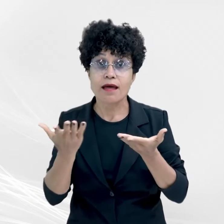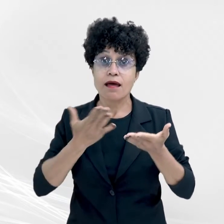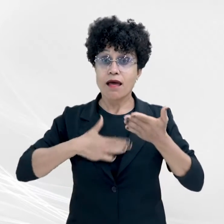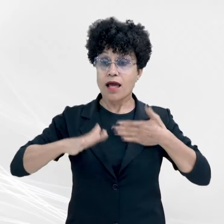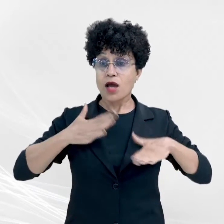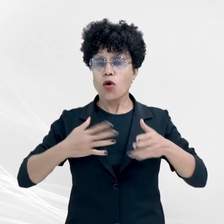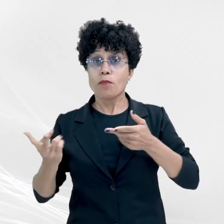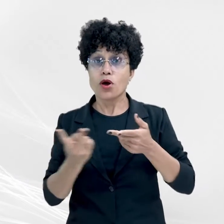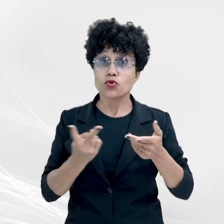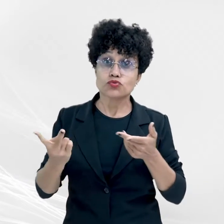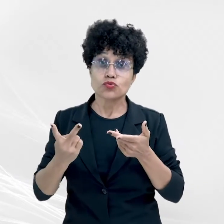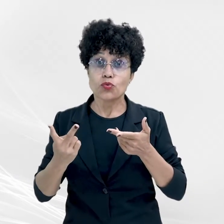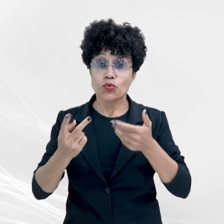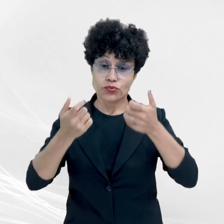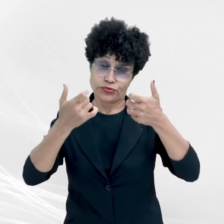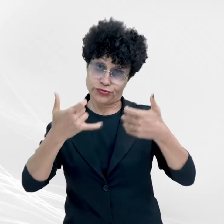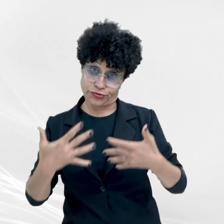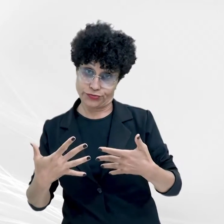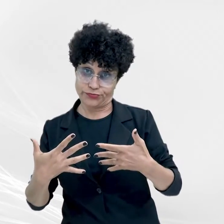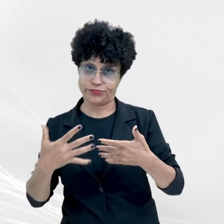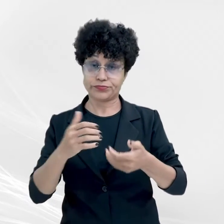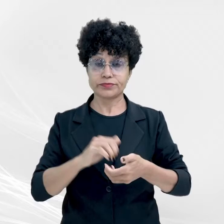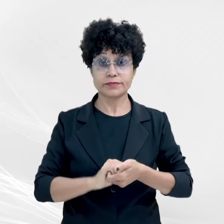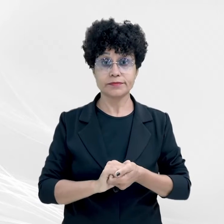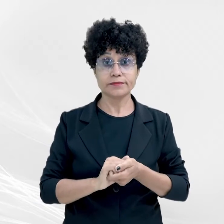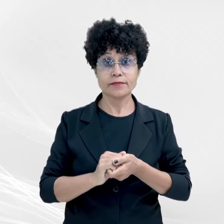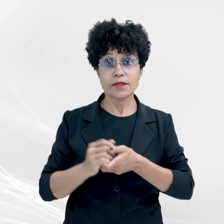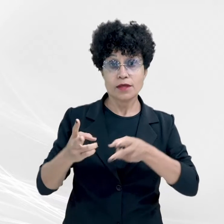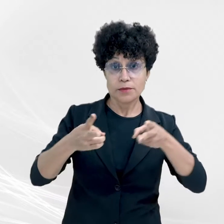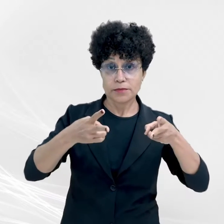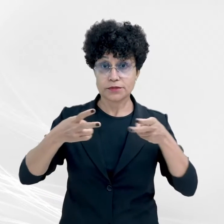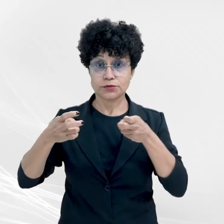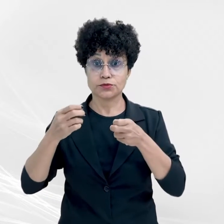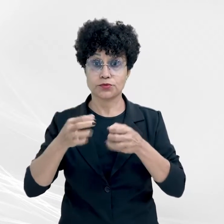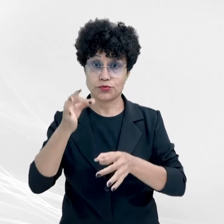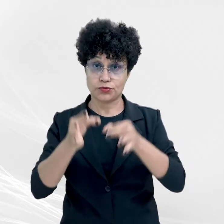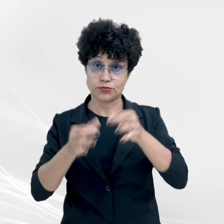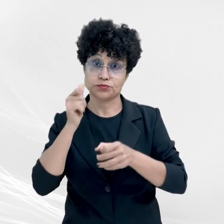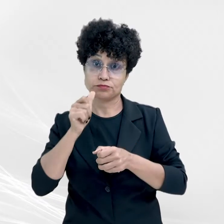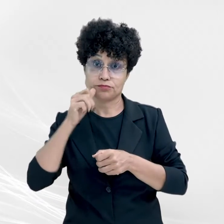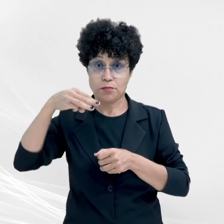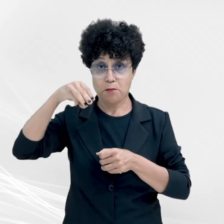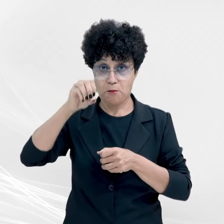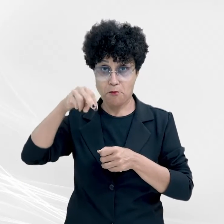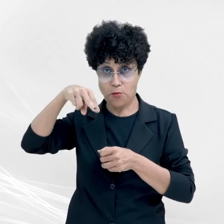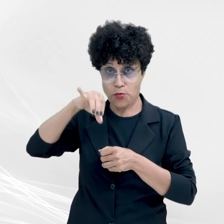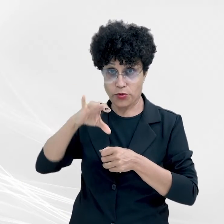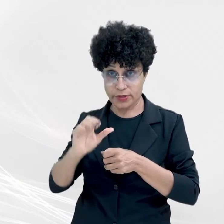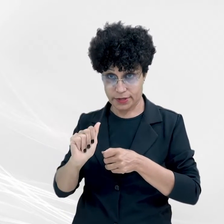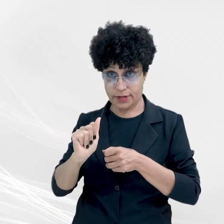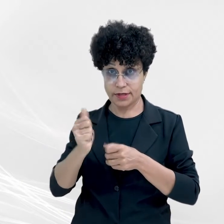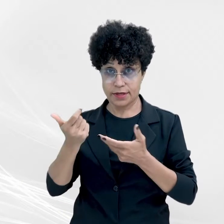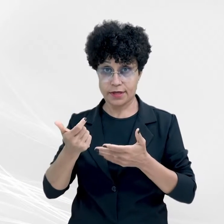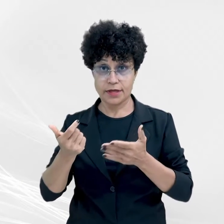fecha aspas. Observou a juíza Mônica Catarina Perri Siqueira na sentença.